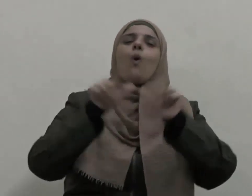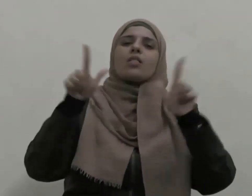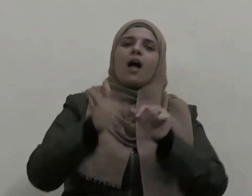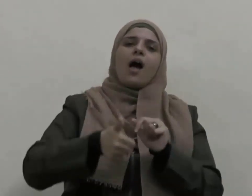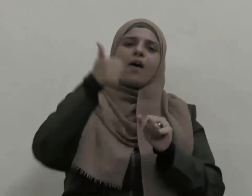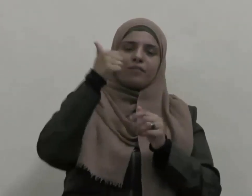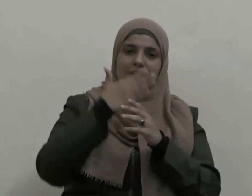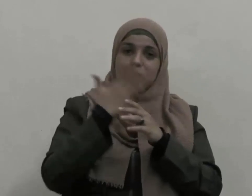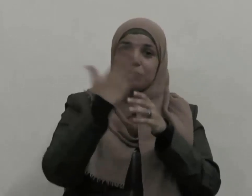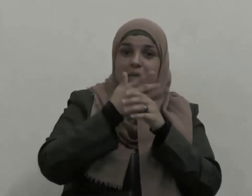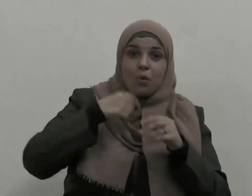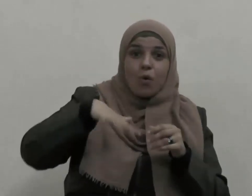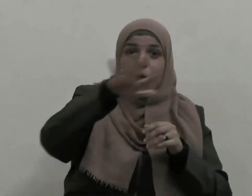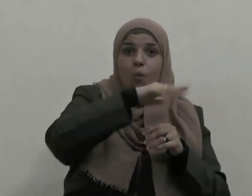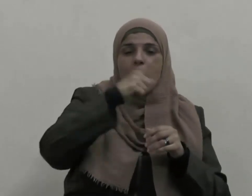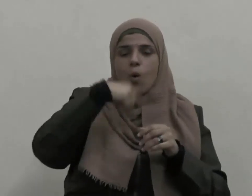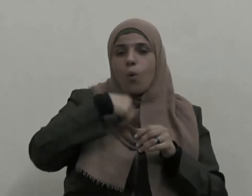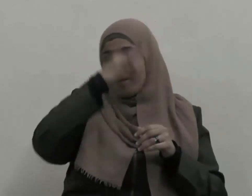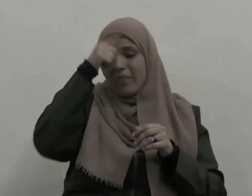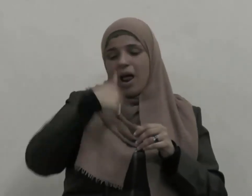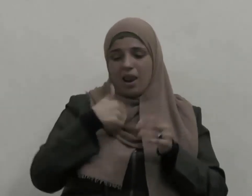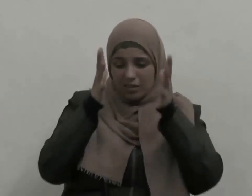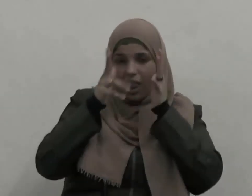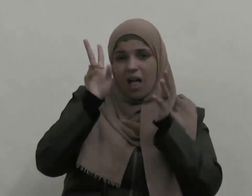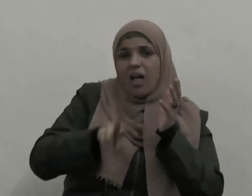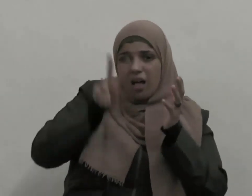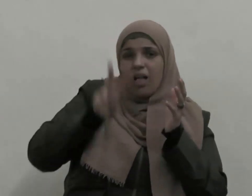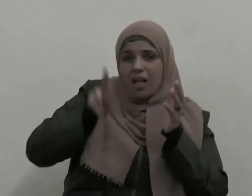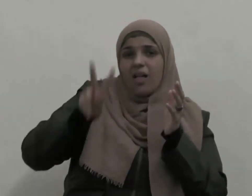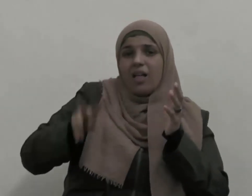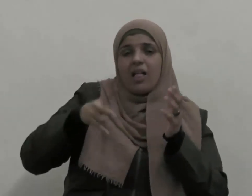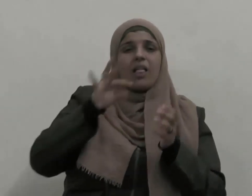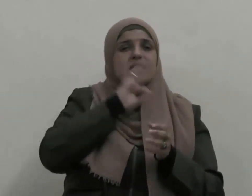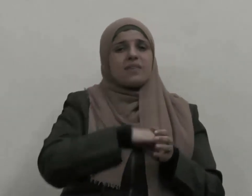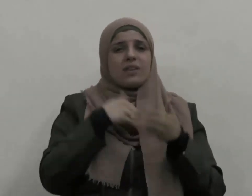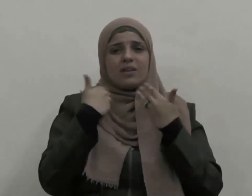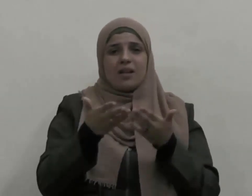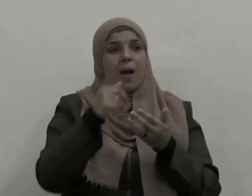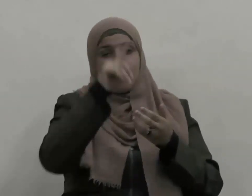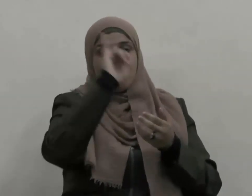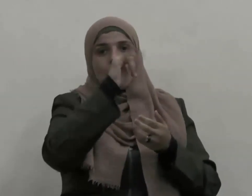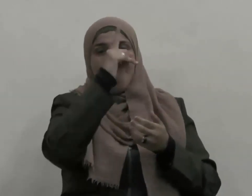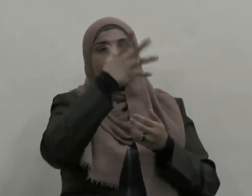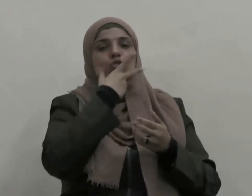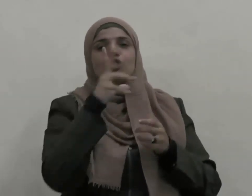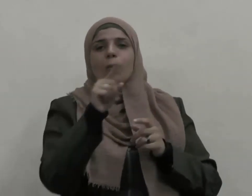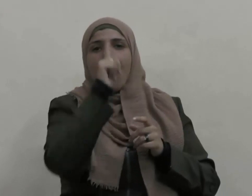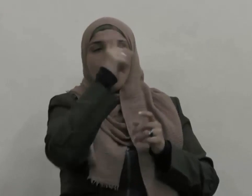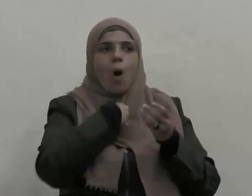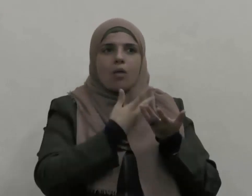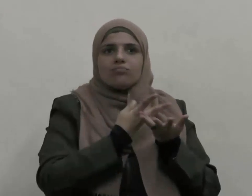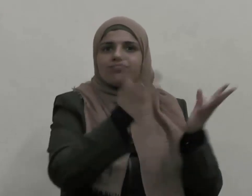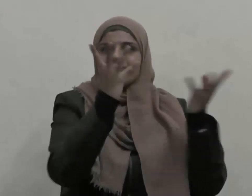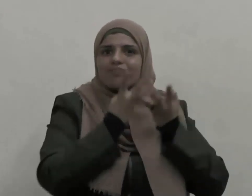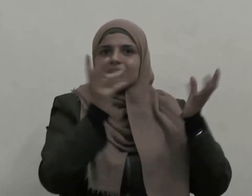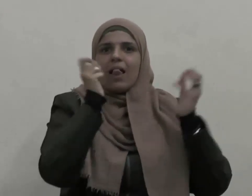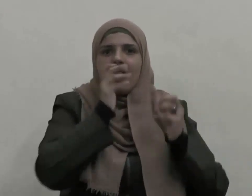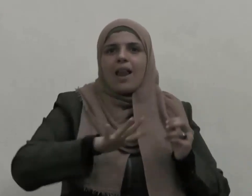النوافل بما فيها تكرار الحج والعمرة فما أحوجنا إلى فهم ديننا فهما